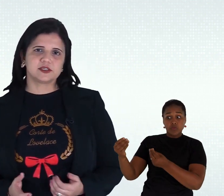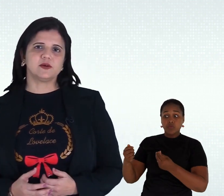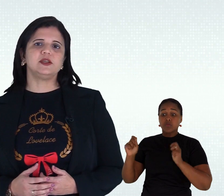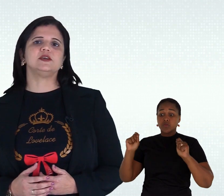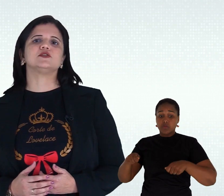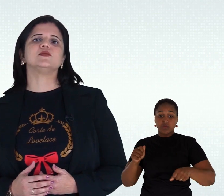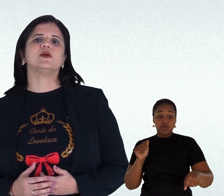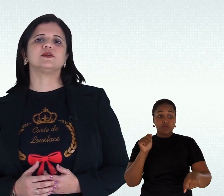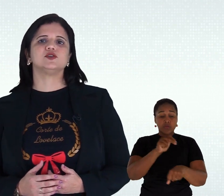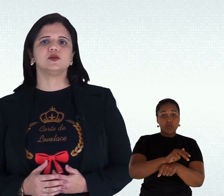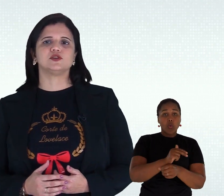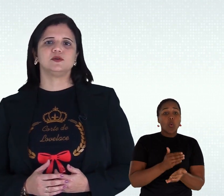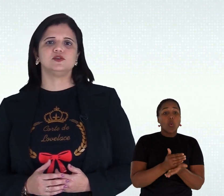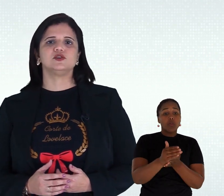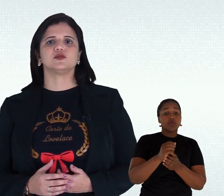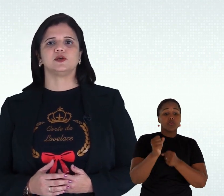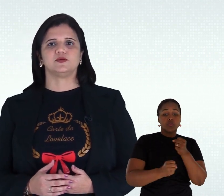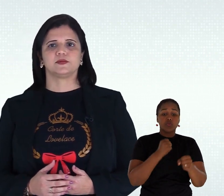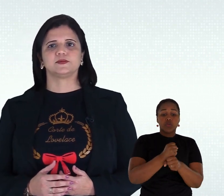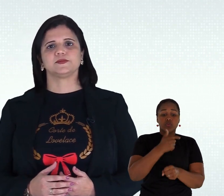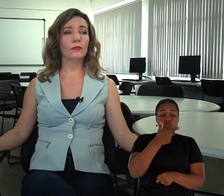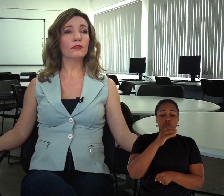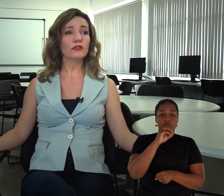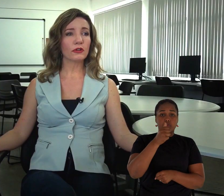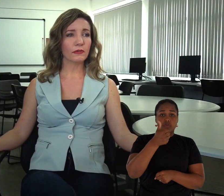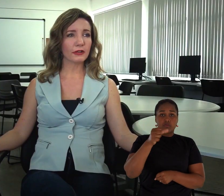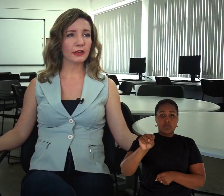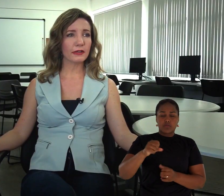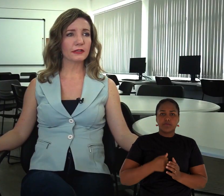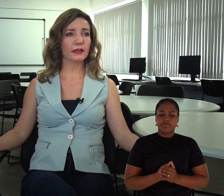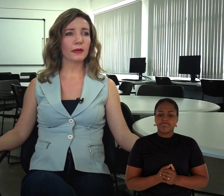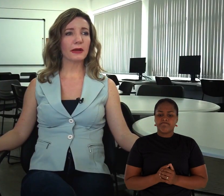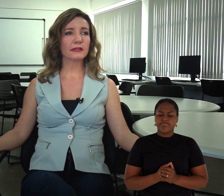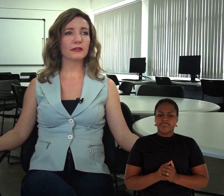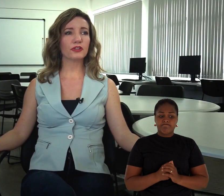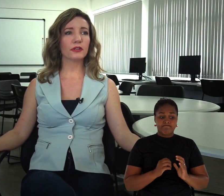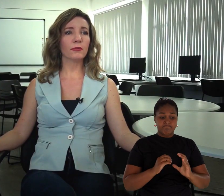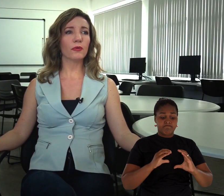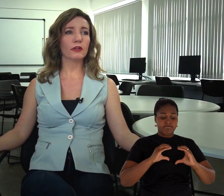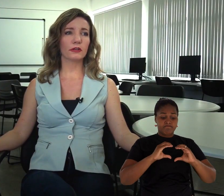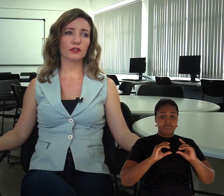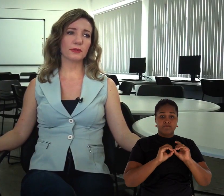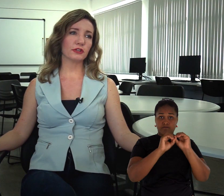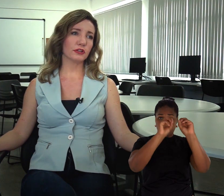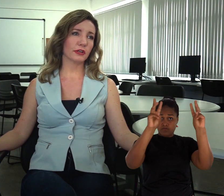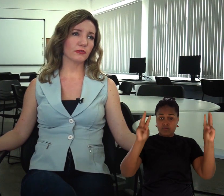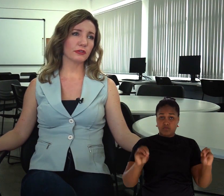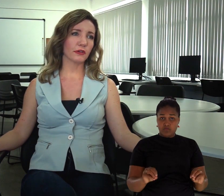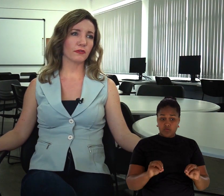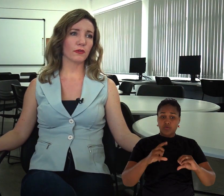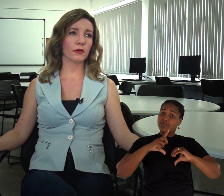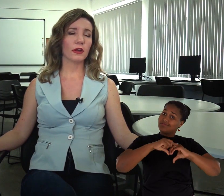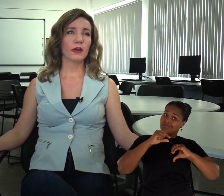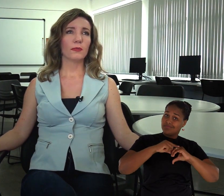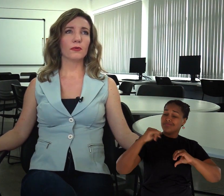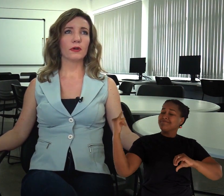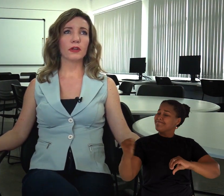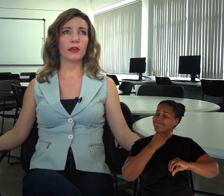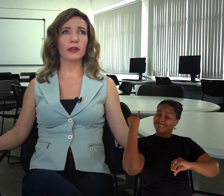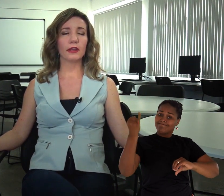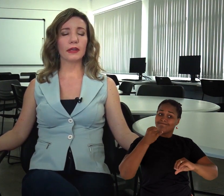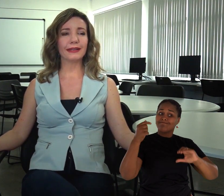que teve seu início no ano de 2018. O Moodle de Lovelace é bastante importante para a gente aqui do CFO